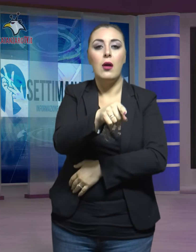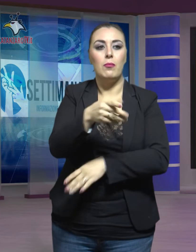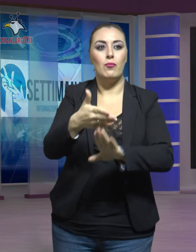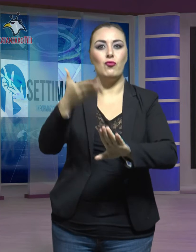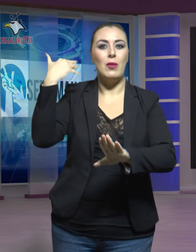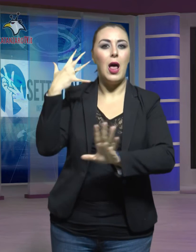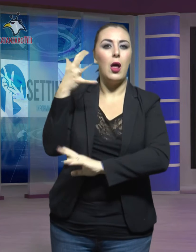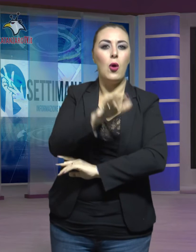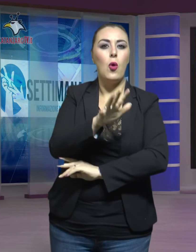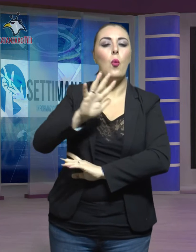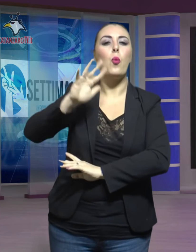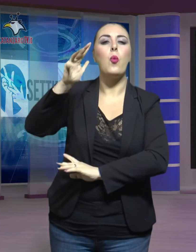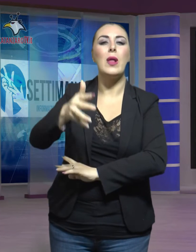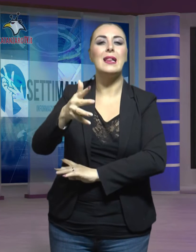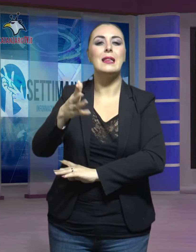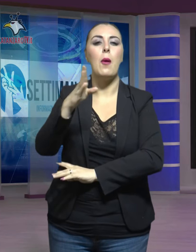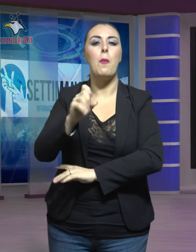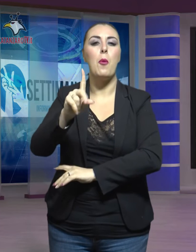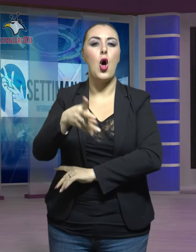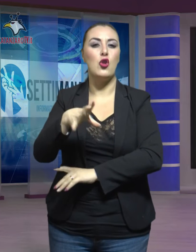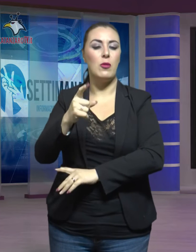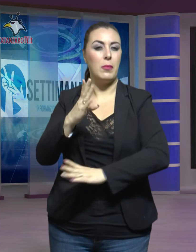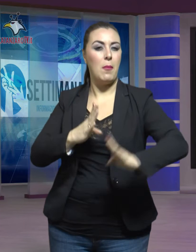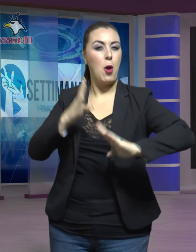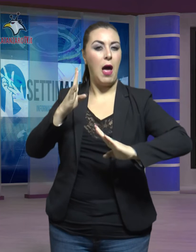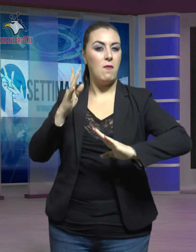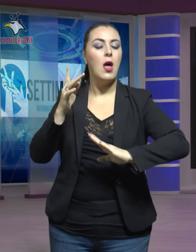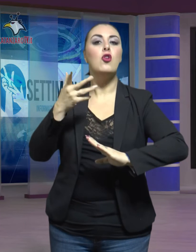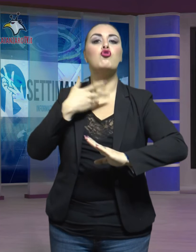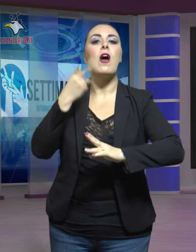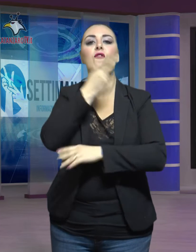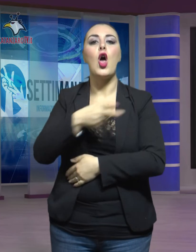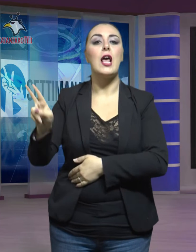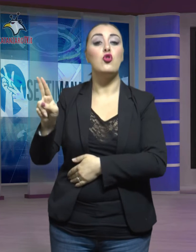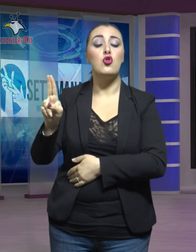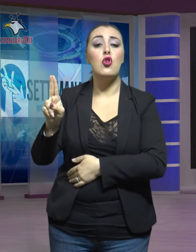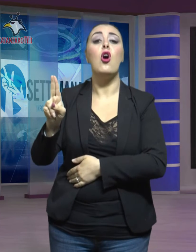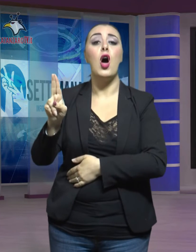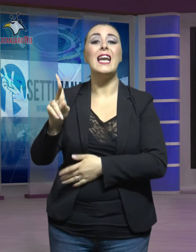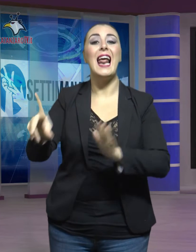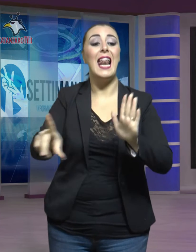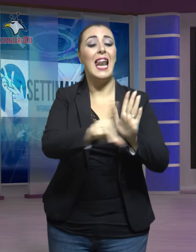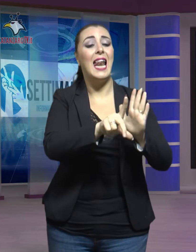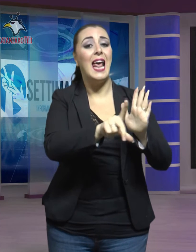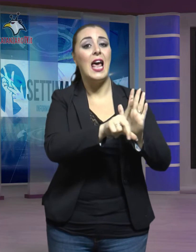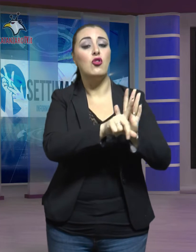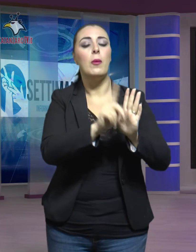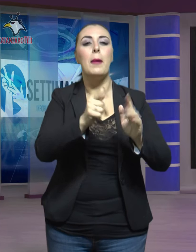Quinta Bolgia sia stata violata la legge relativa ad appalti e da